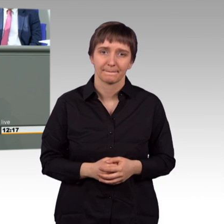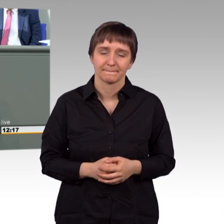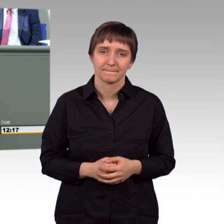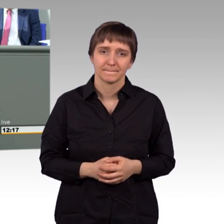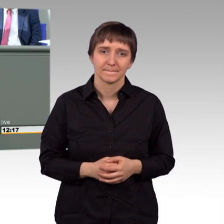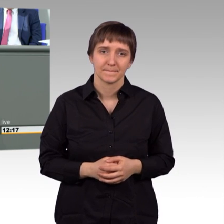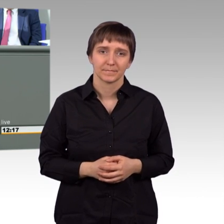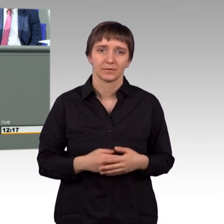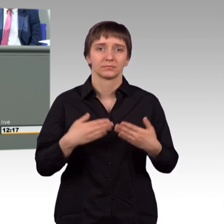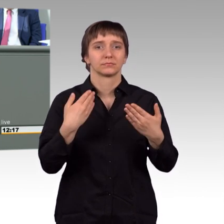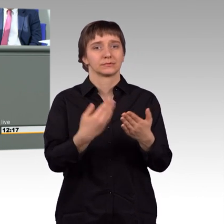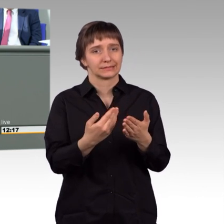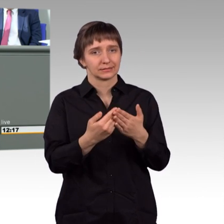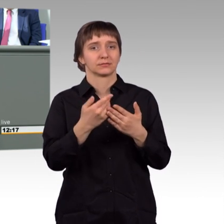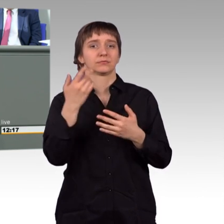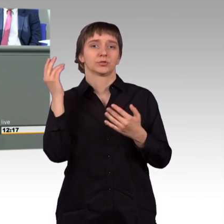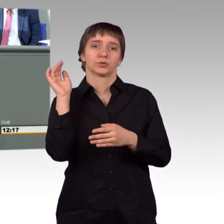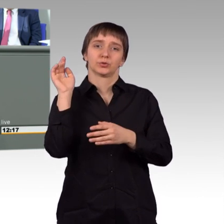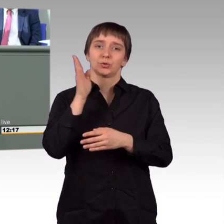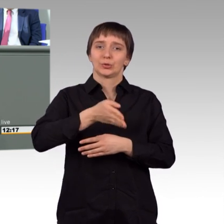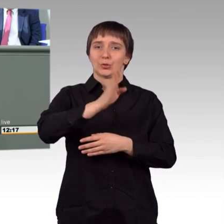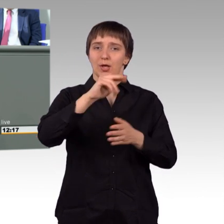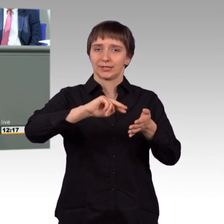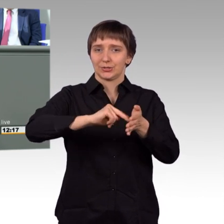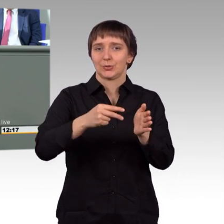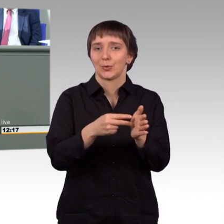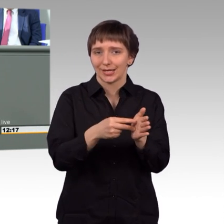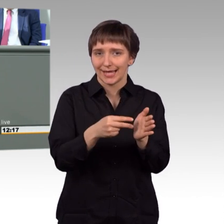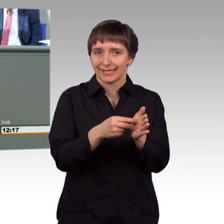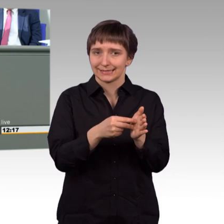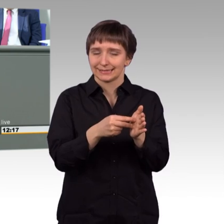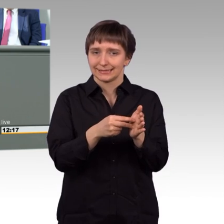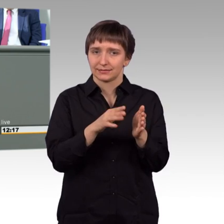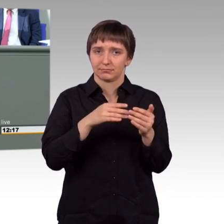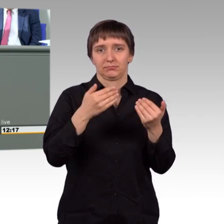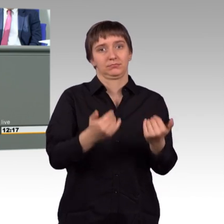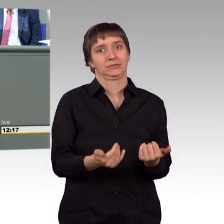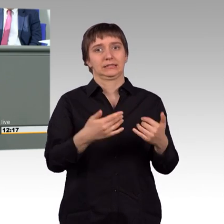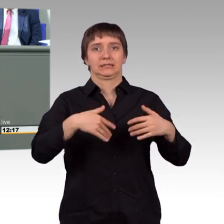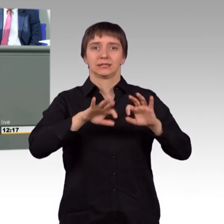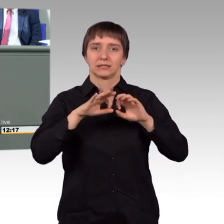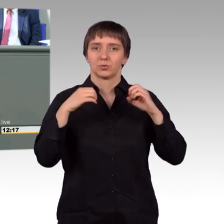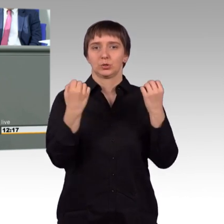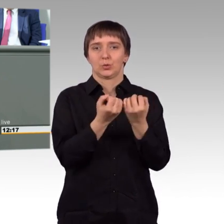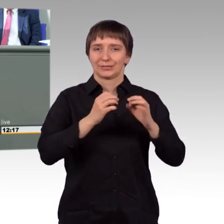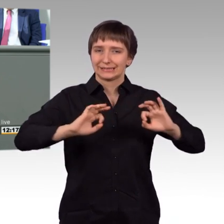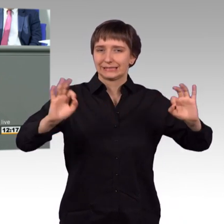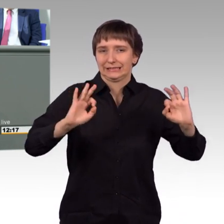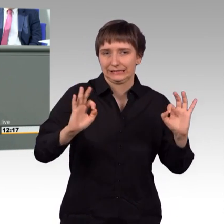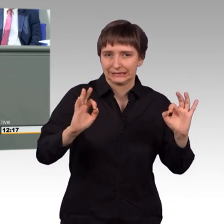Das Außenministerium schwurbelt gar dieser Tage von einer fluiden Lage in Nordsyrien, um keine Haltung einzunehmen.